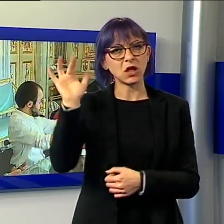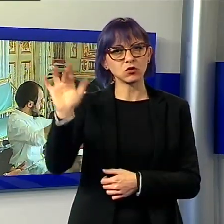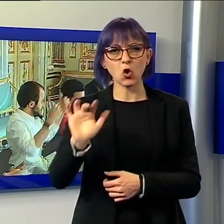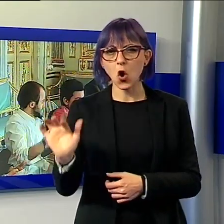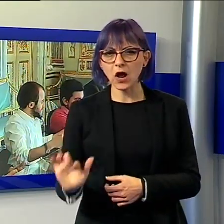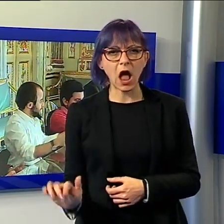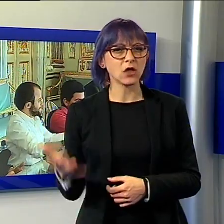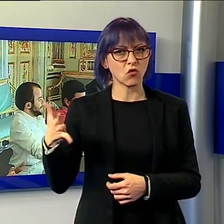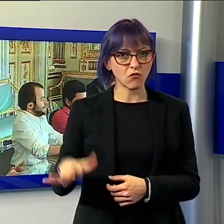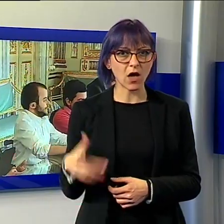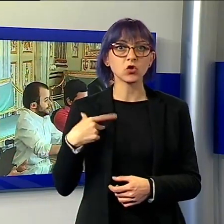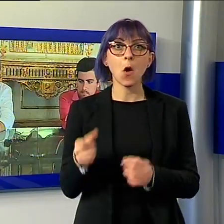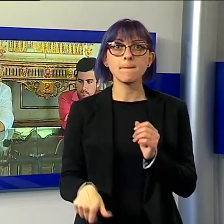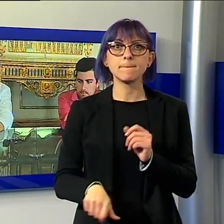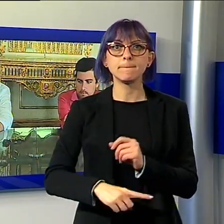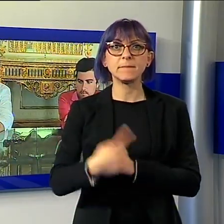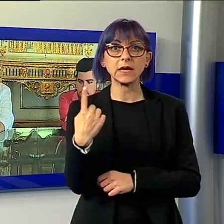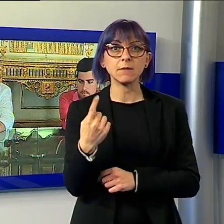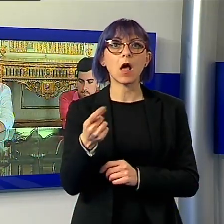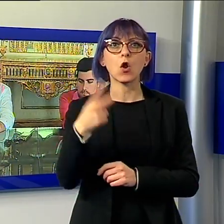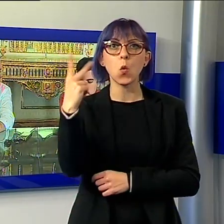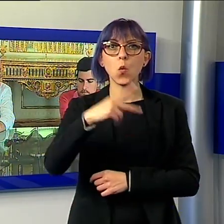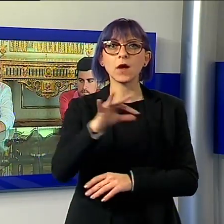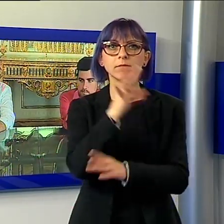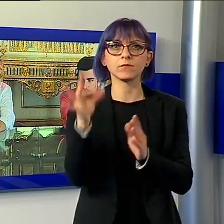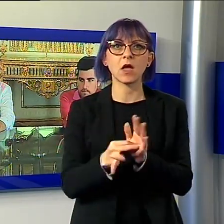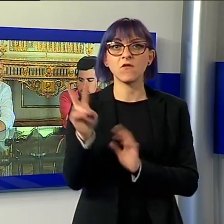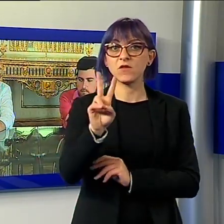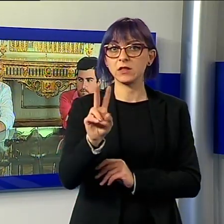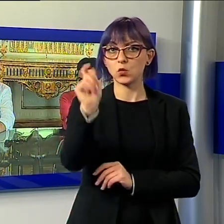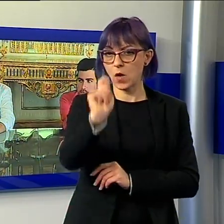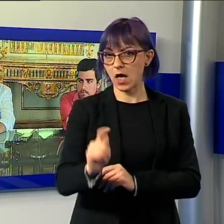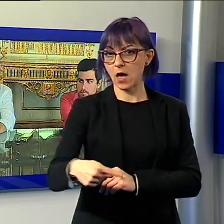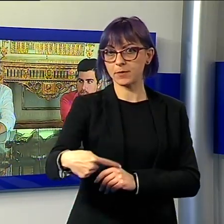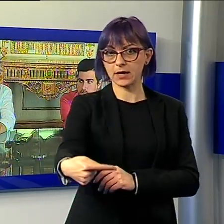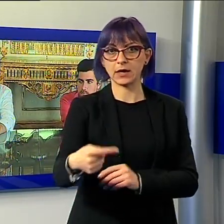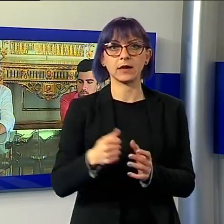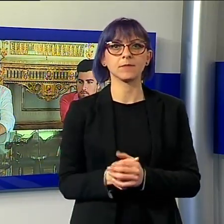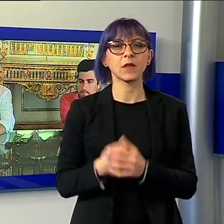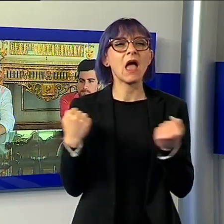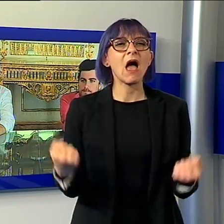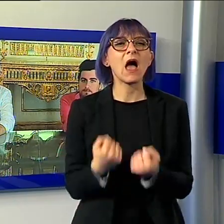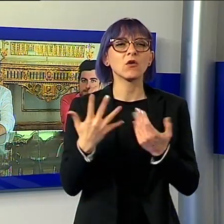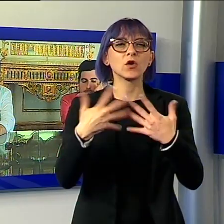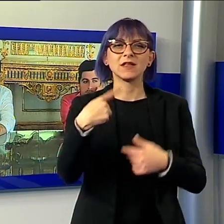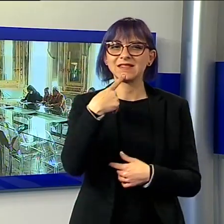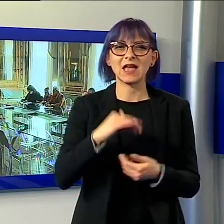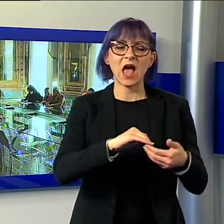a Lucca, sabato 22 aprile. L'iniziativa, organizzata dall'Associazione di Testamia in collaborazione con il Comune di Lucca,